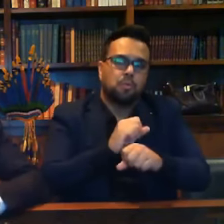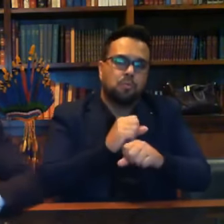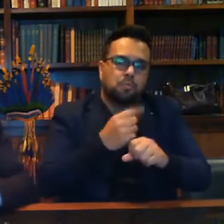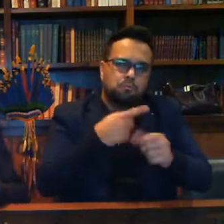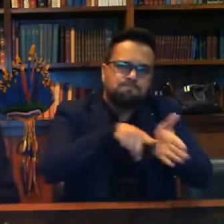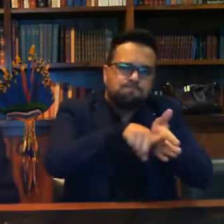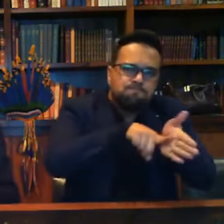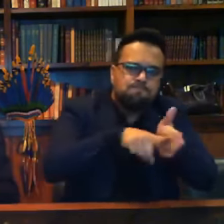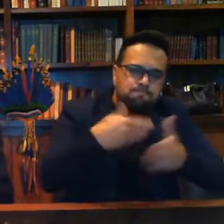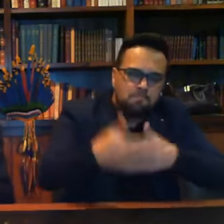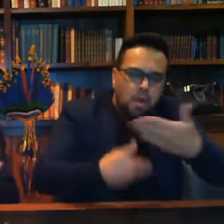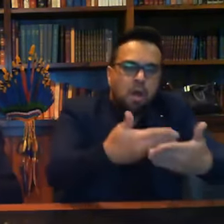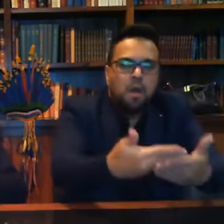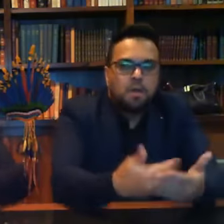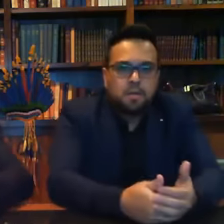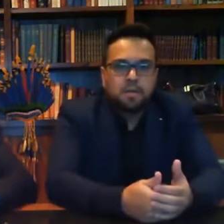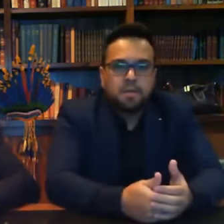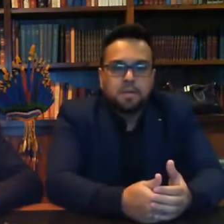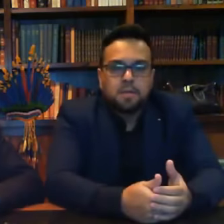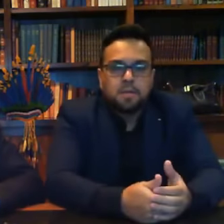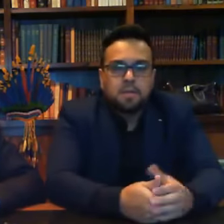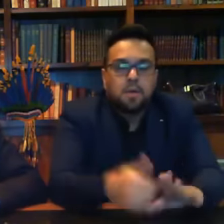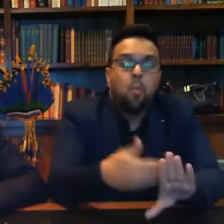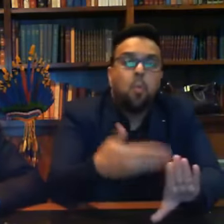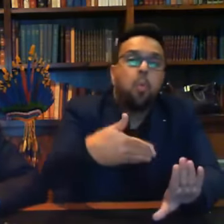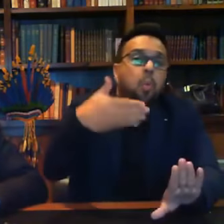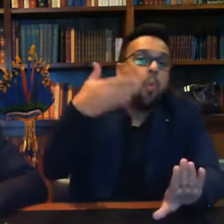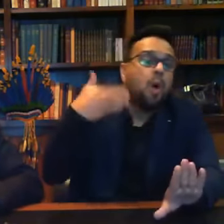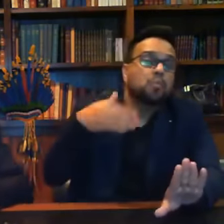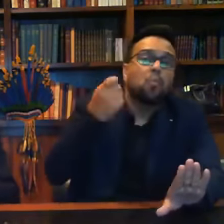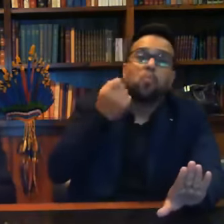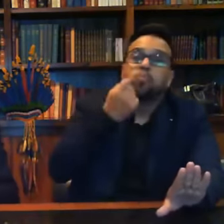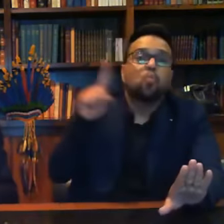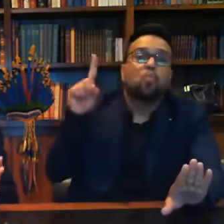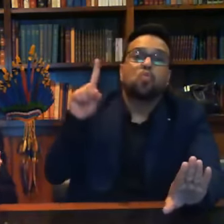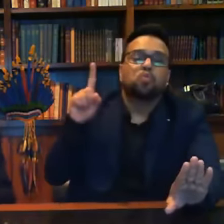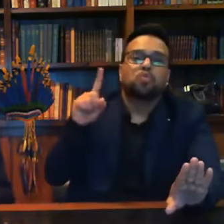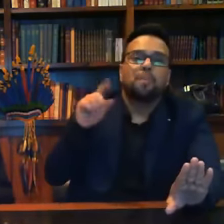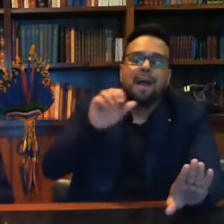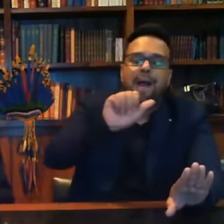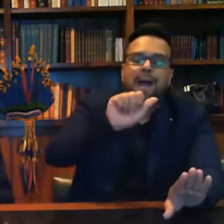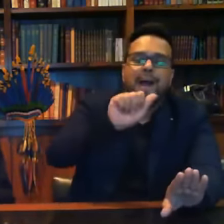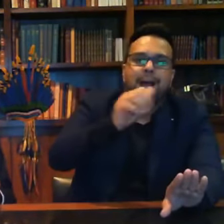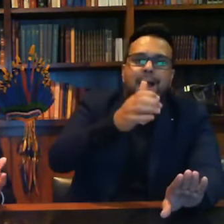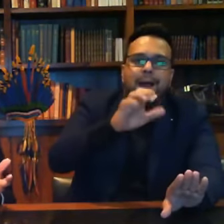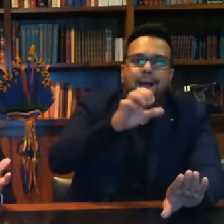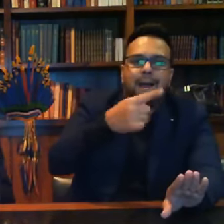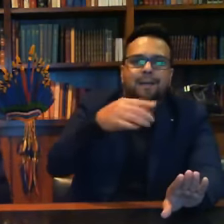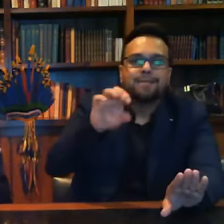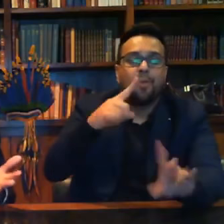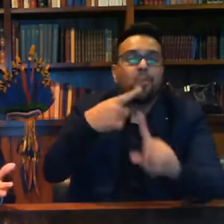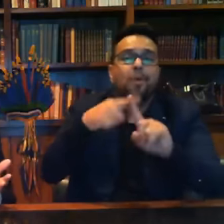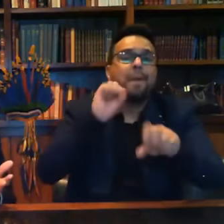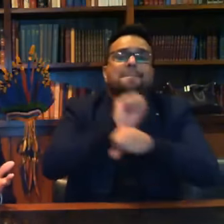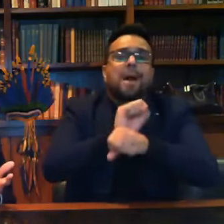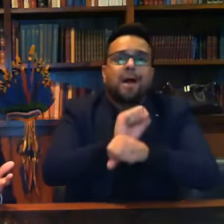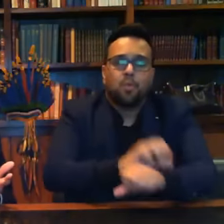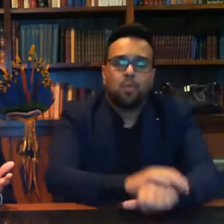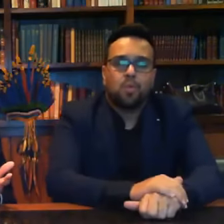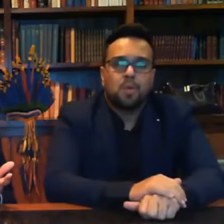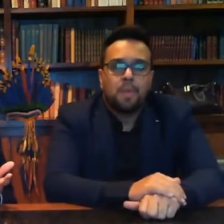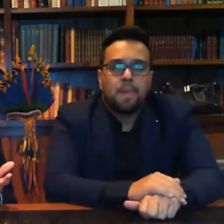números mais precisos desde quando é que foi a última ação do delegado encarregado desse inquérito. Parou. por que parou?